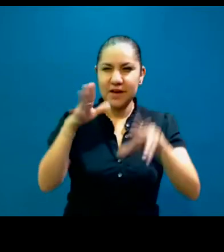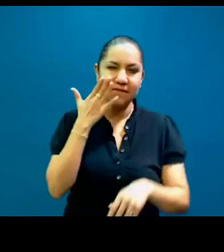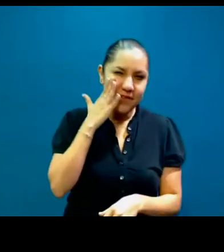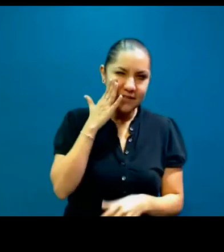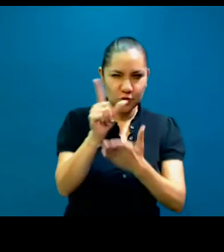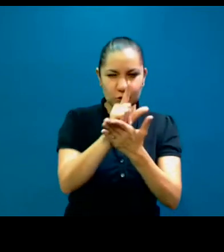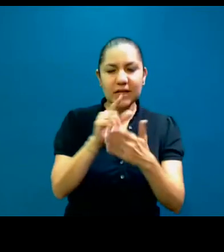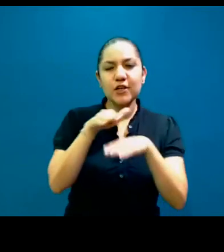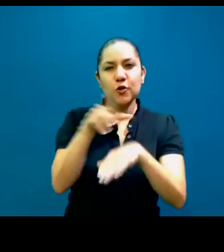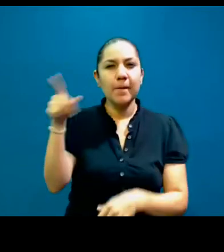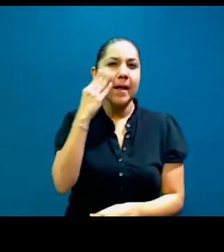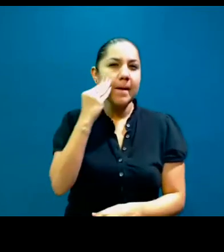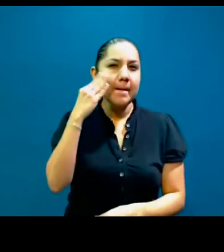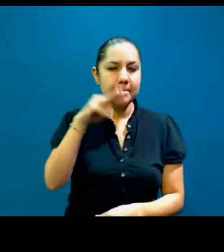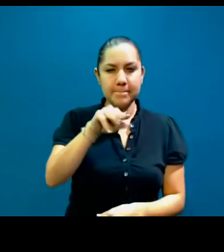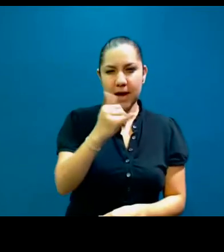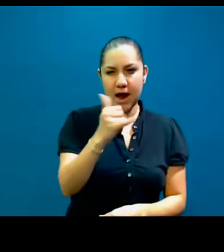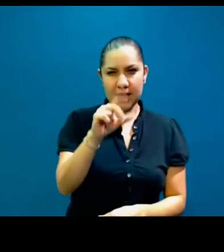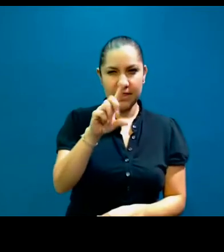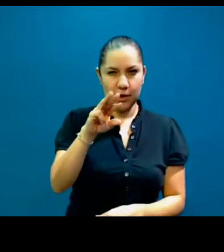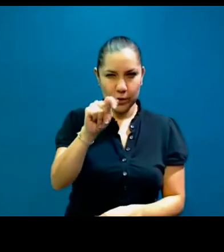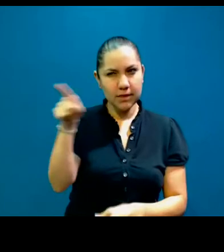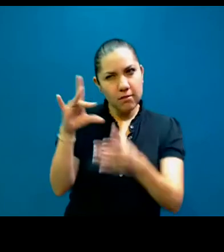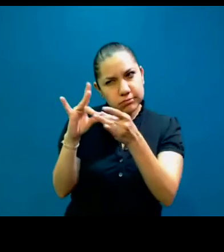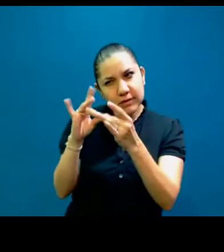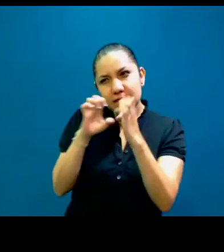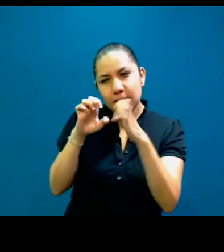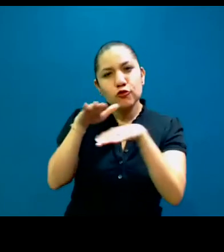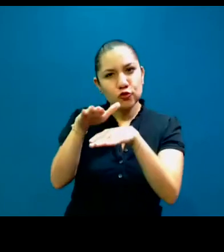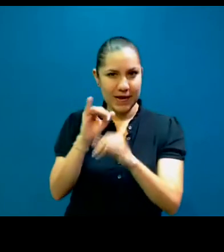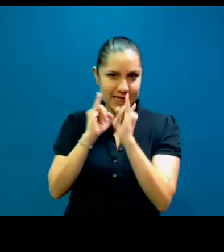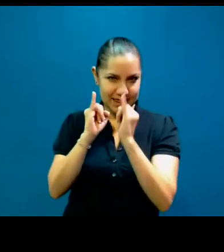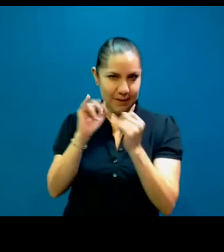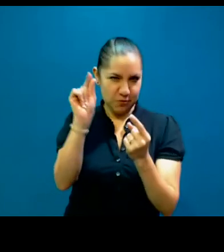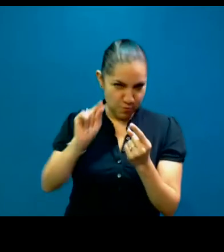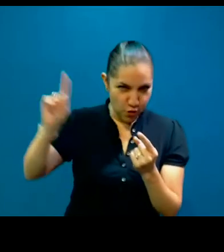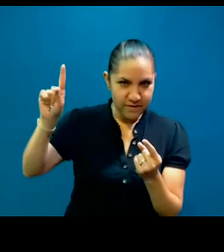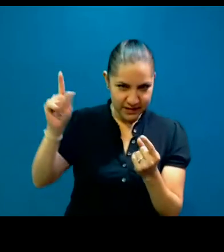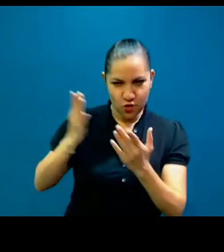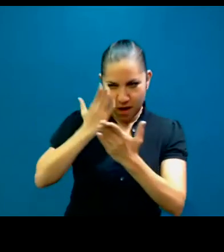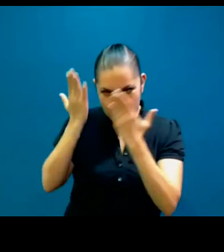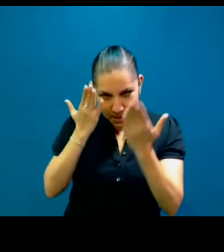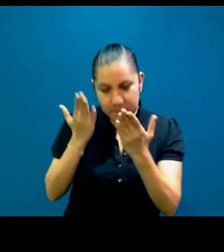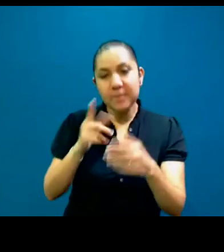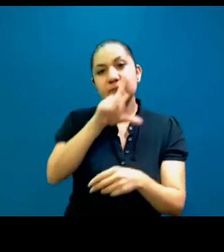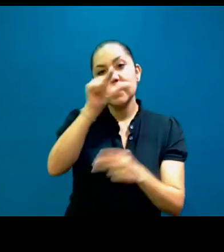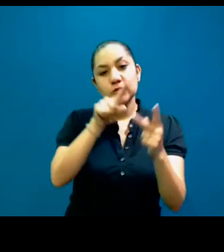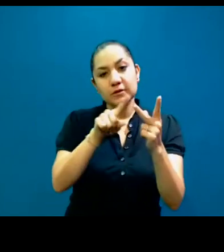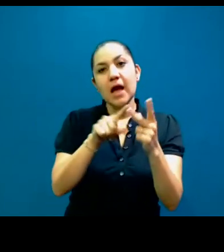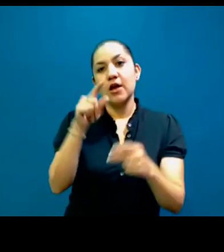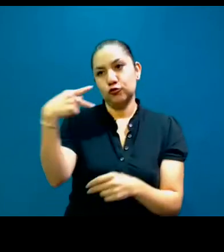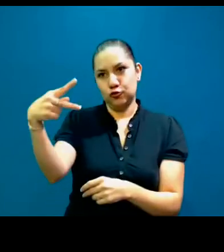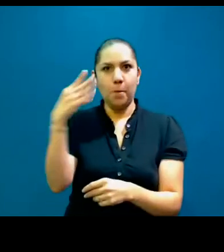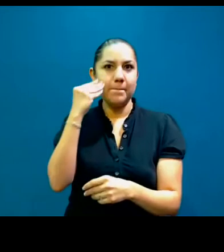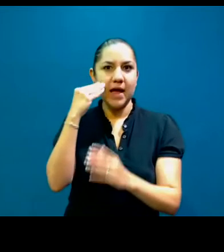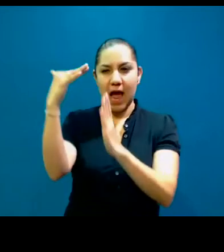justo sobre el proceso de profesionalización de los intérpretes. Después, la siguiente semana hicimos el resumen de un pequeño artículo también